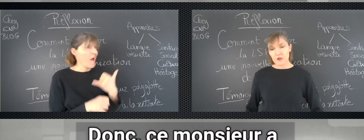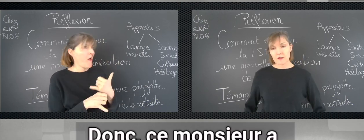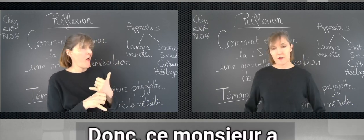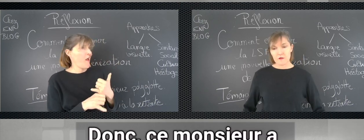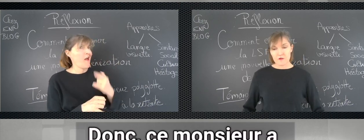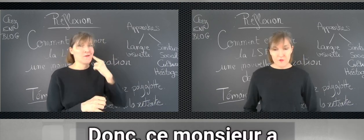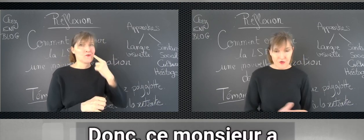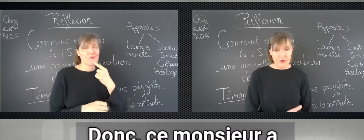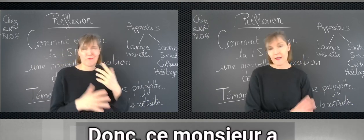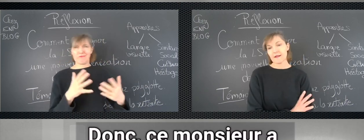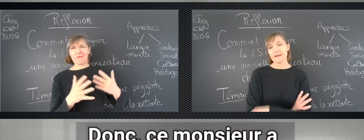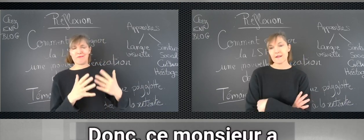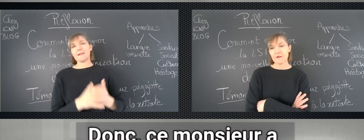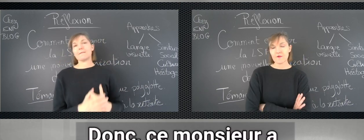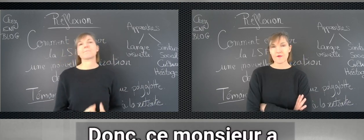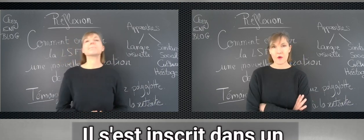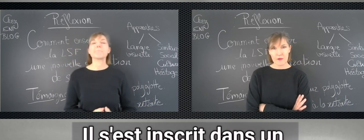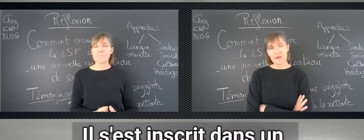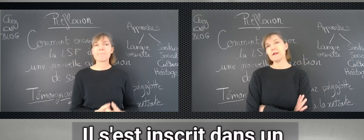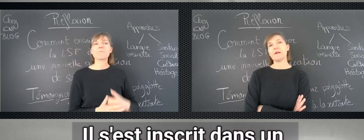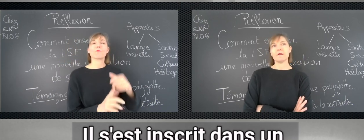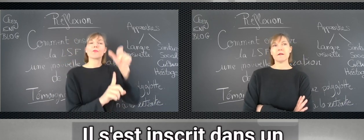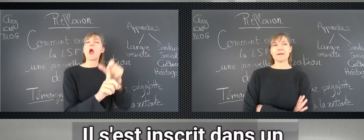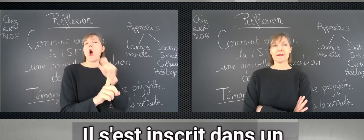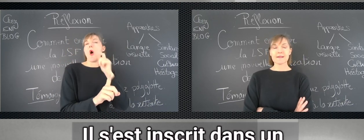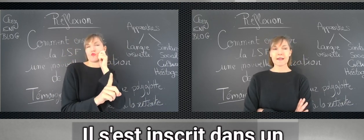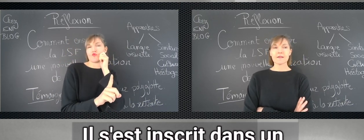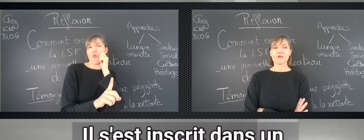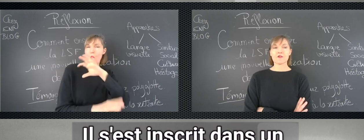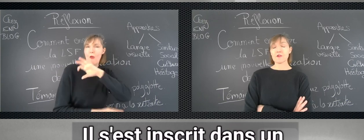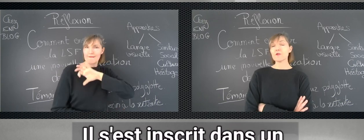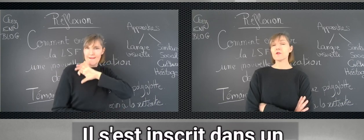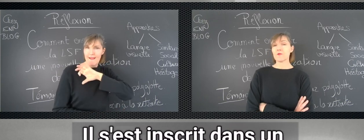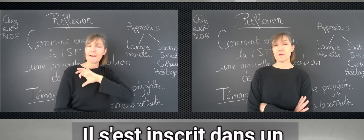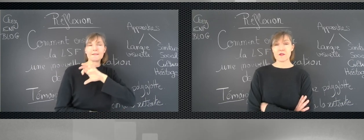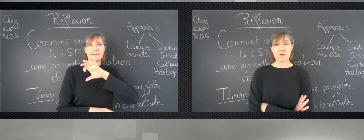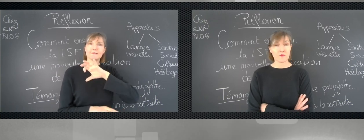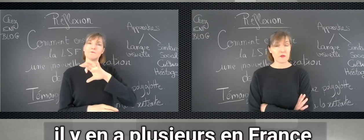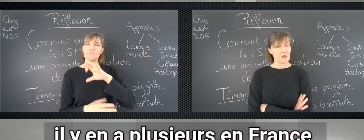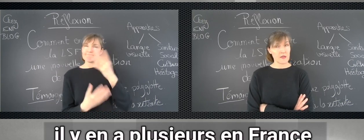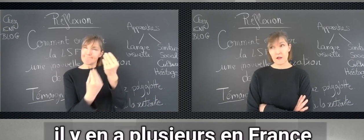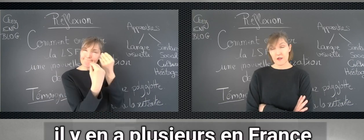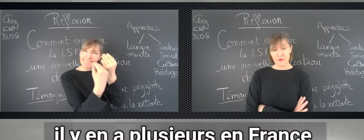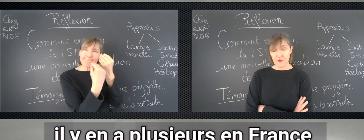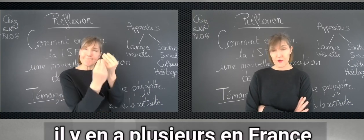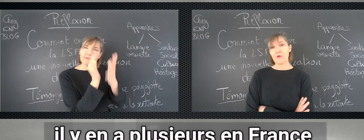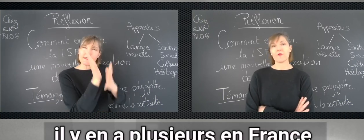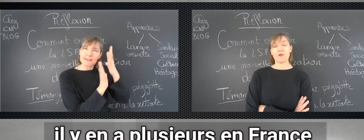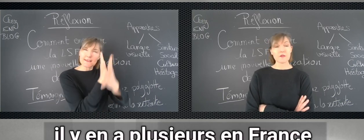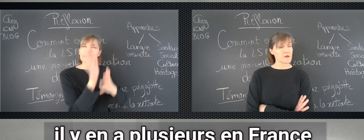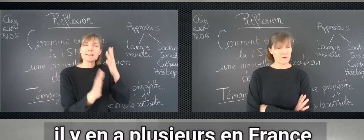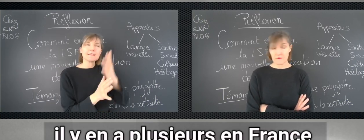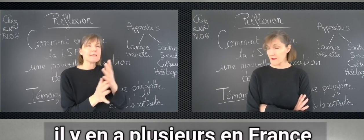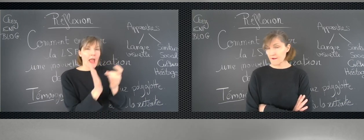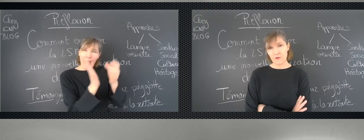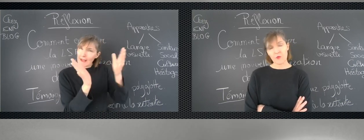Donc, ce monsieur a essayé de se former. Il s'est inscrit dans un centre de formation, il y en a plusieurs en France, qui sont très, très bons.